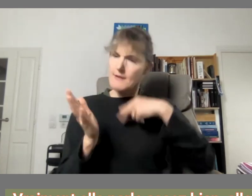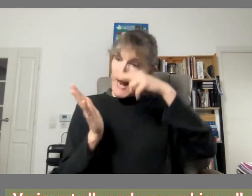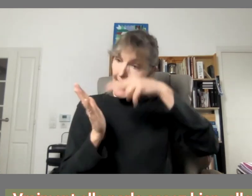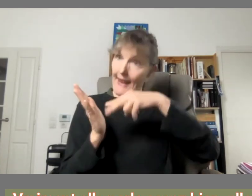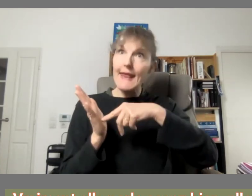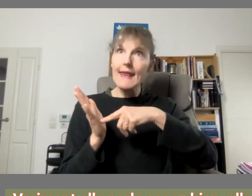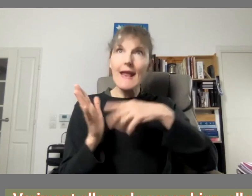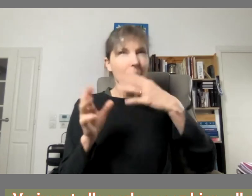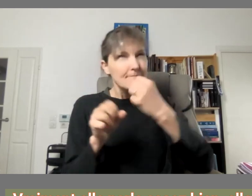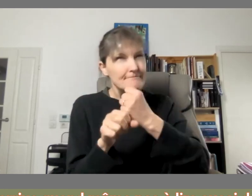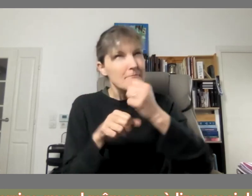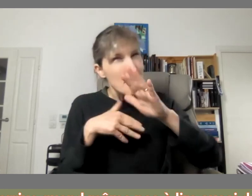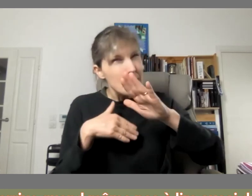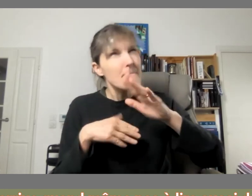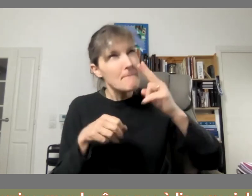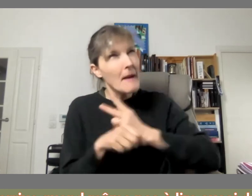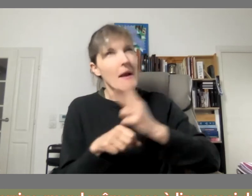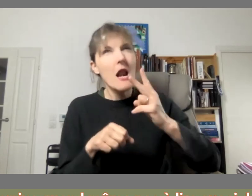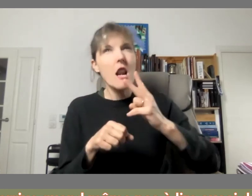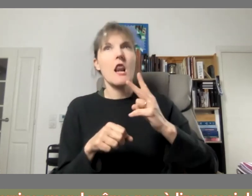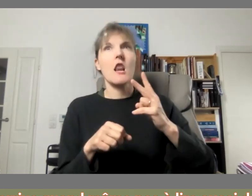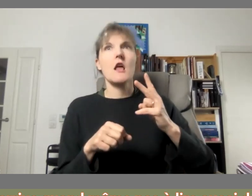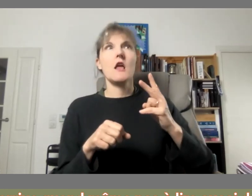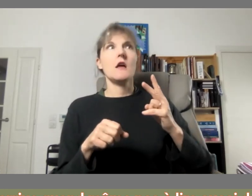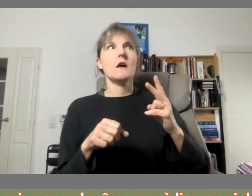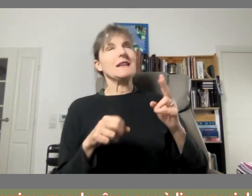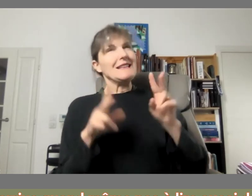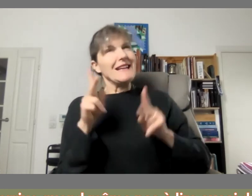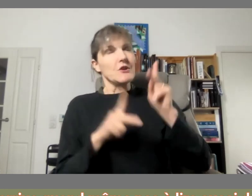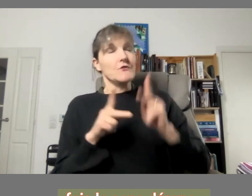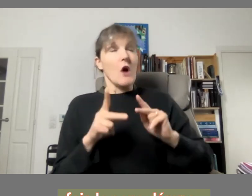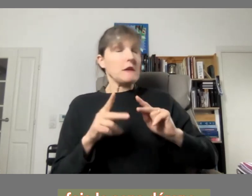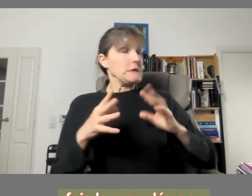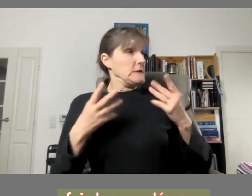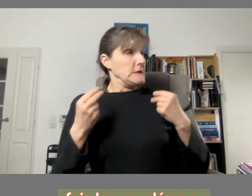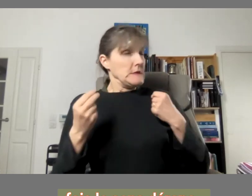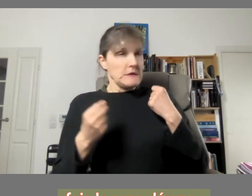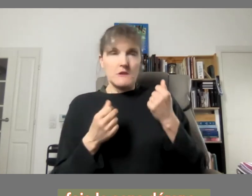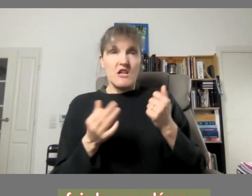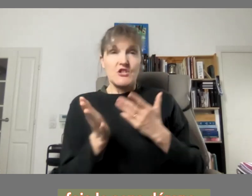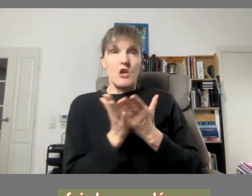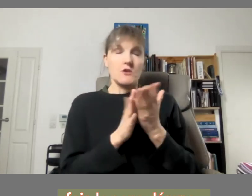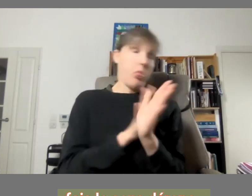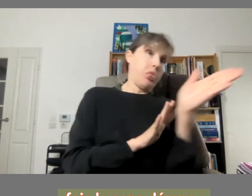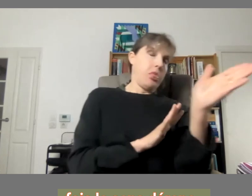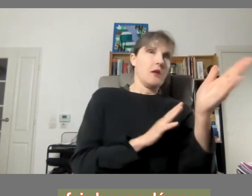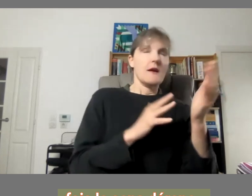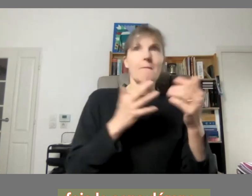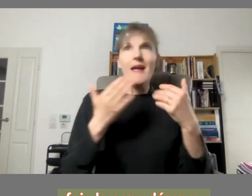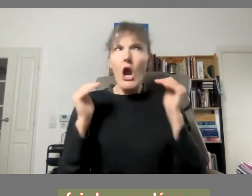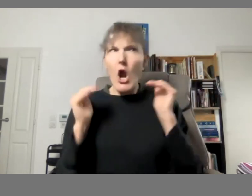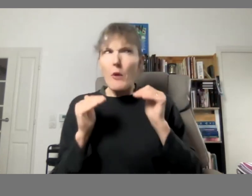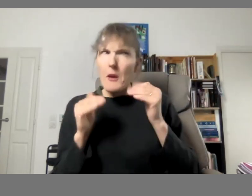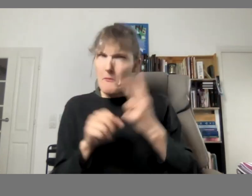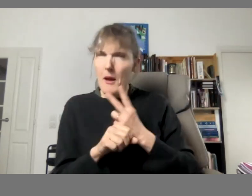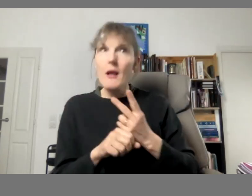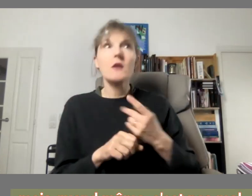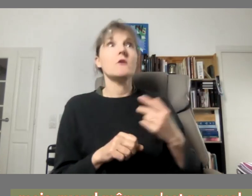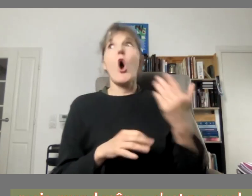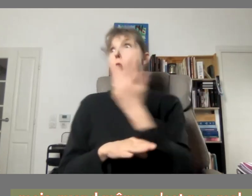bien elle arrive quand même pas là à lire aussi des fois bon le sens est un petit peu une dérape mais quand même